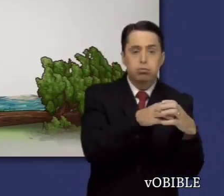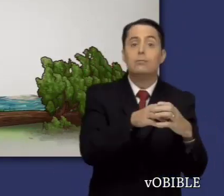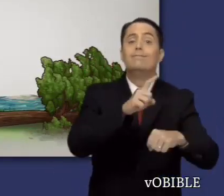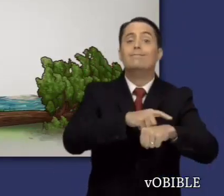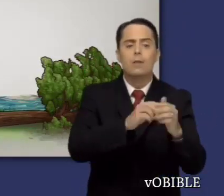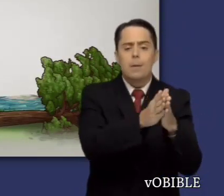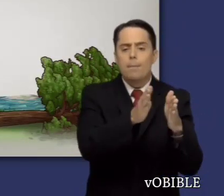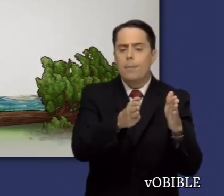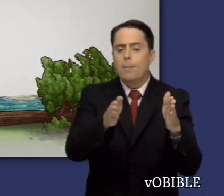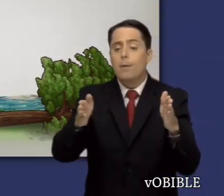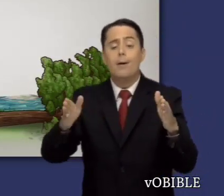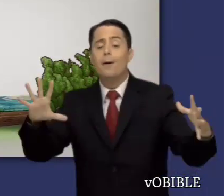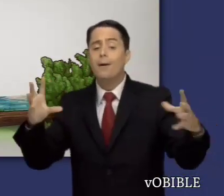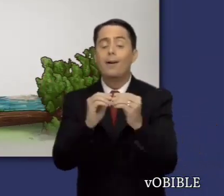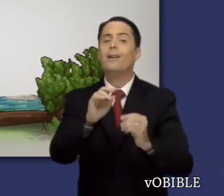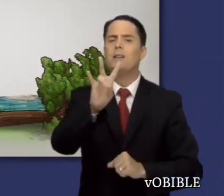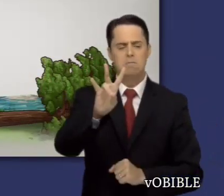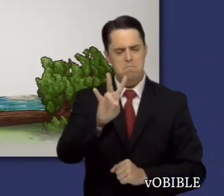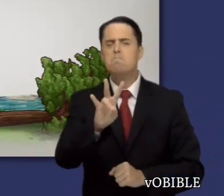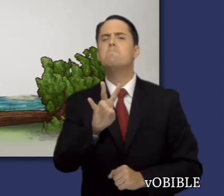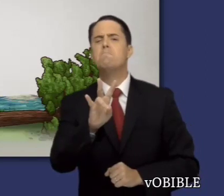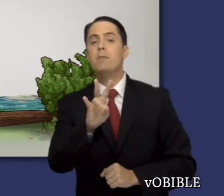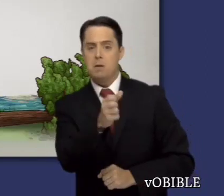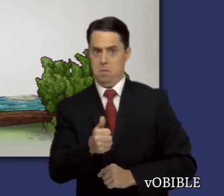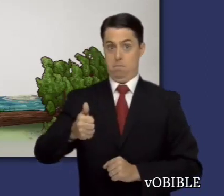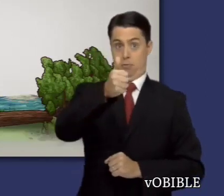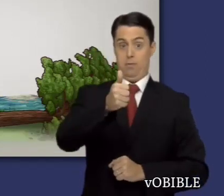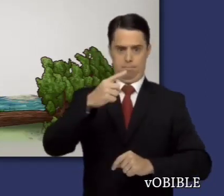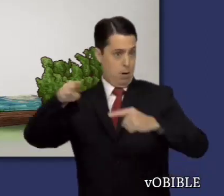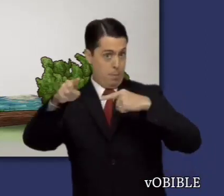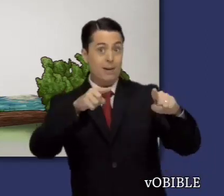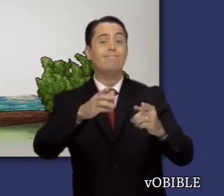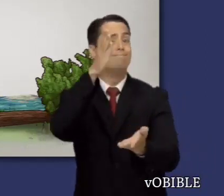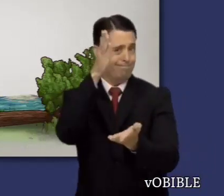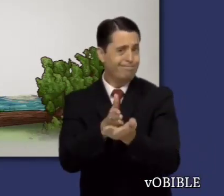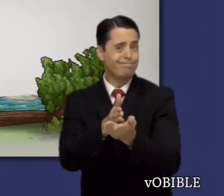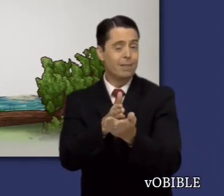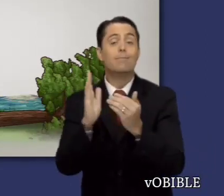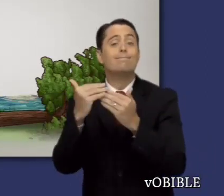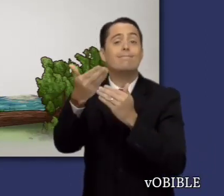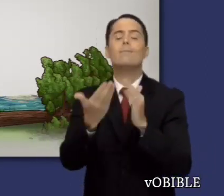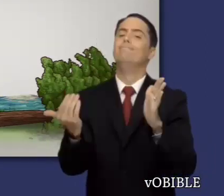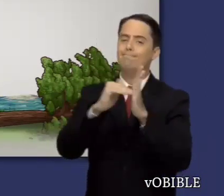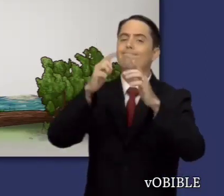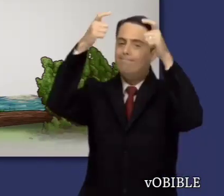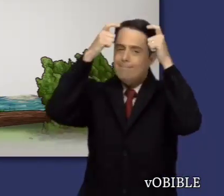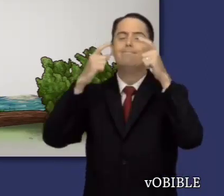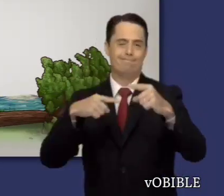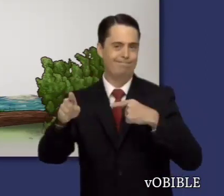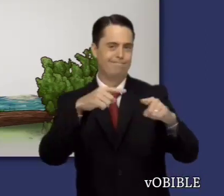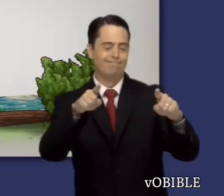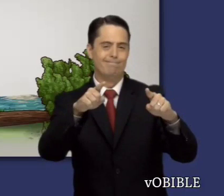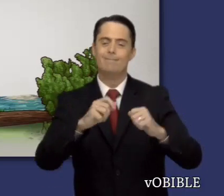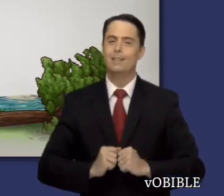ataduras de hierro por siete tiempos. Esto representa una interrupción de la gobernación. Sin embargo, se deja el